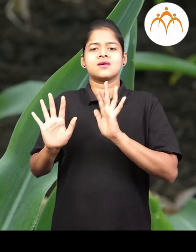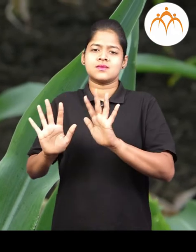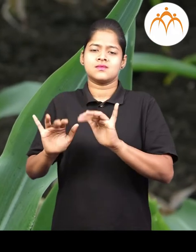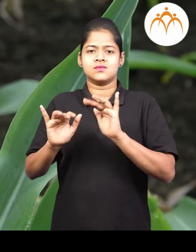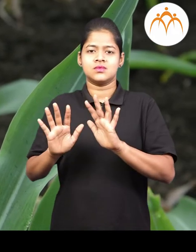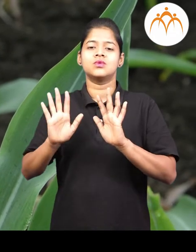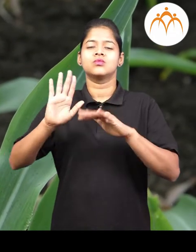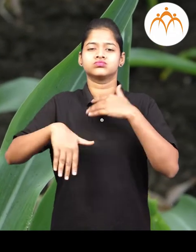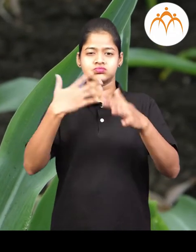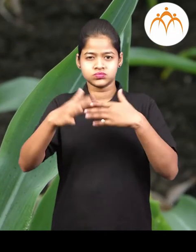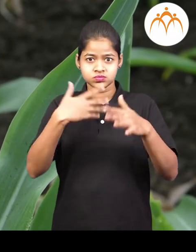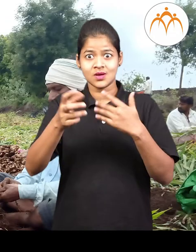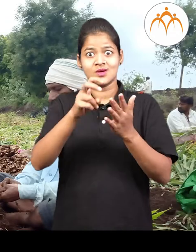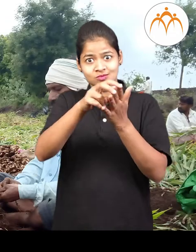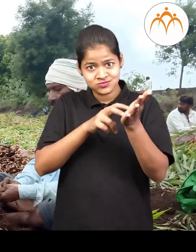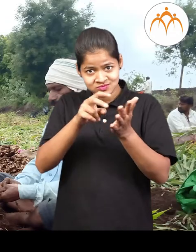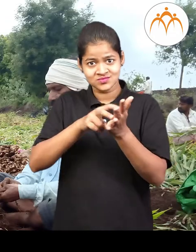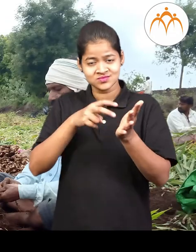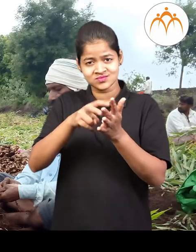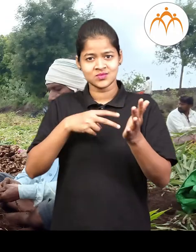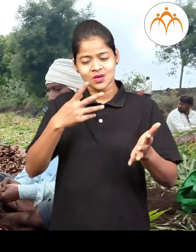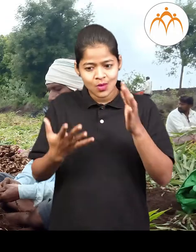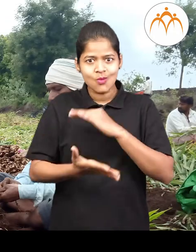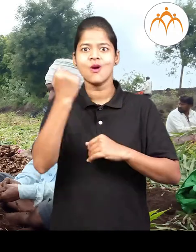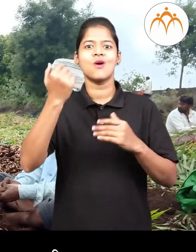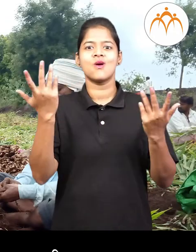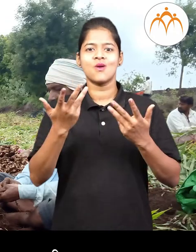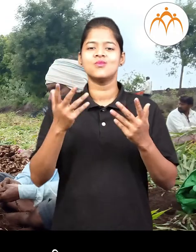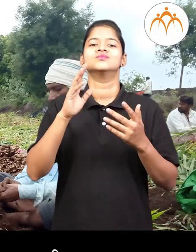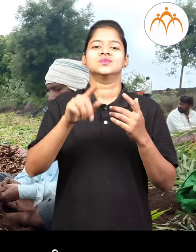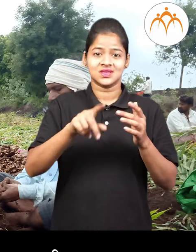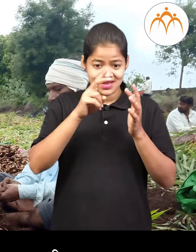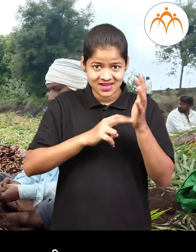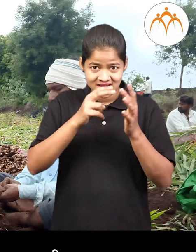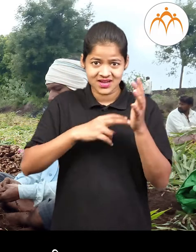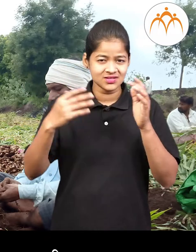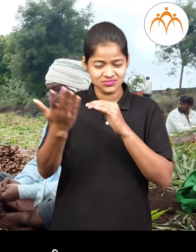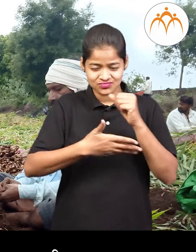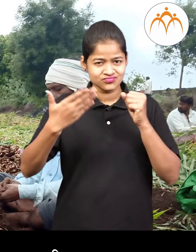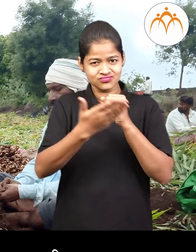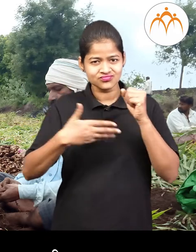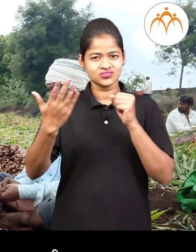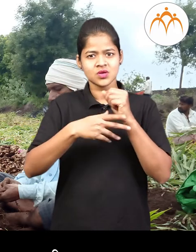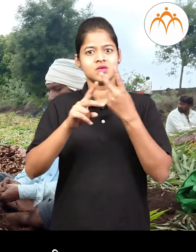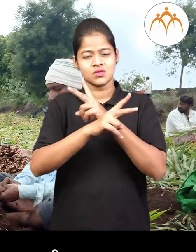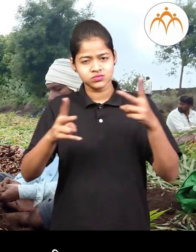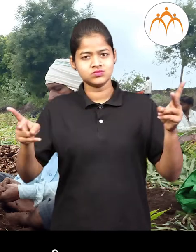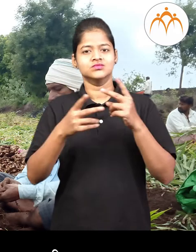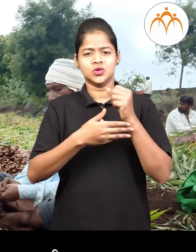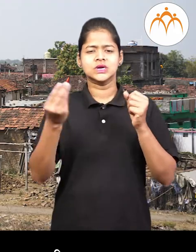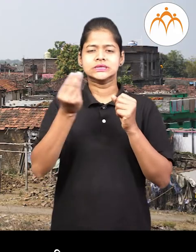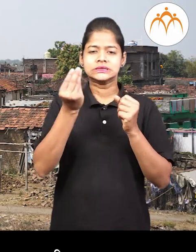शेतीचा शोर लागला मानुस शेती करू लागला हलू हलू तिथे इतर मानसे यो लागली